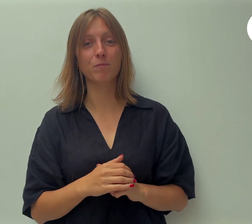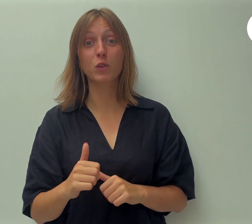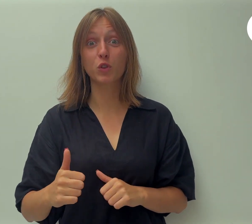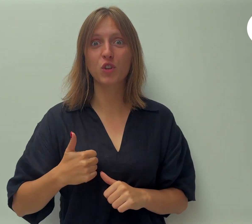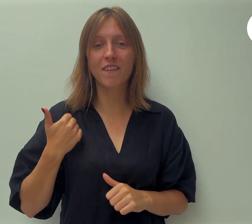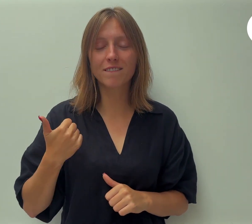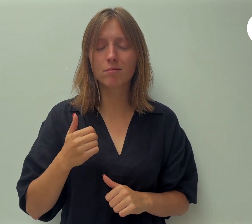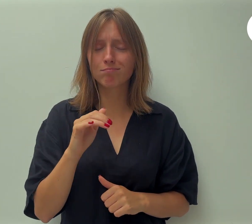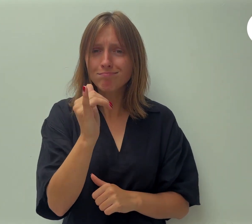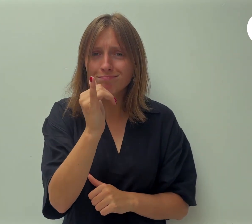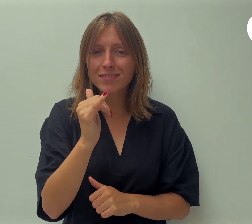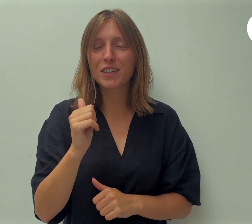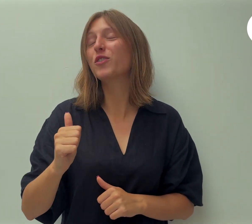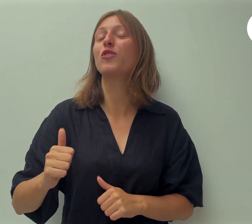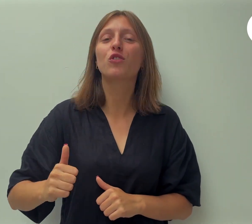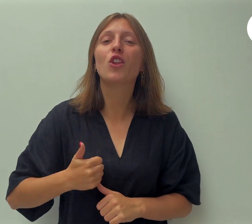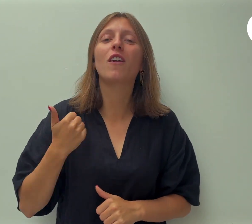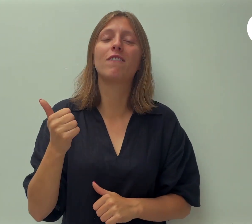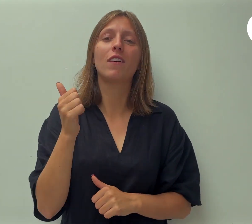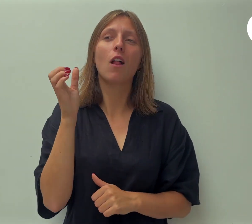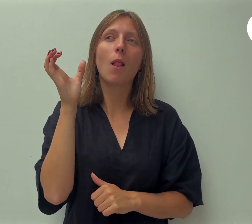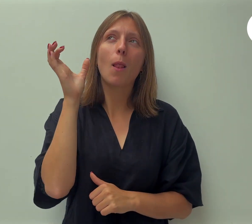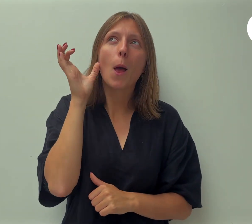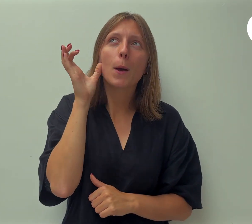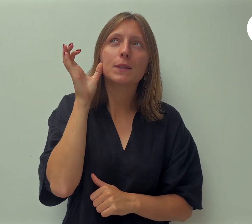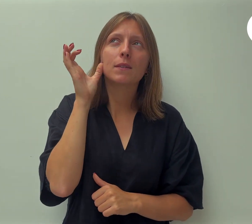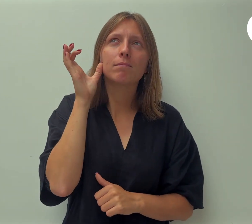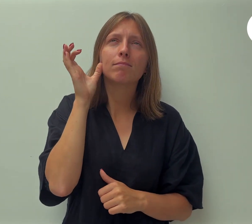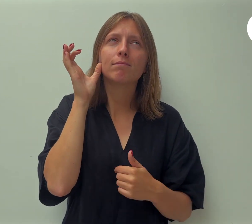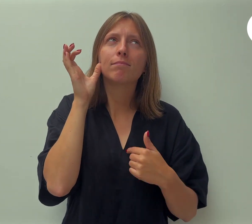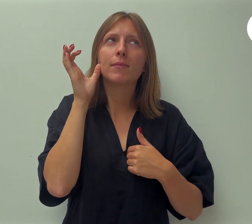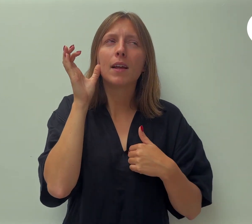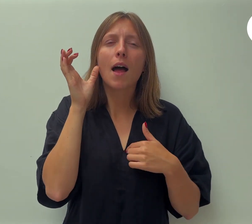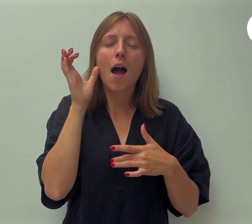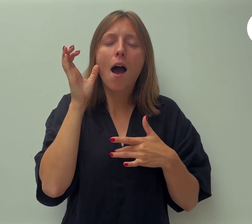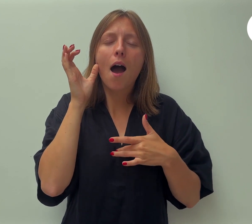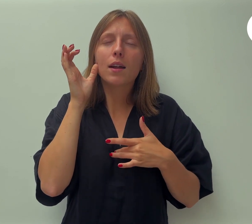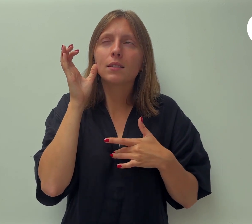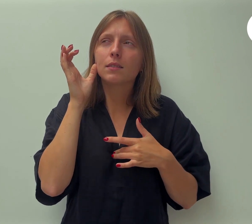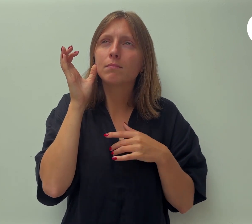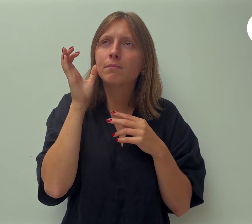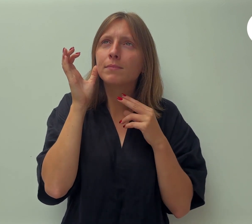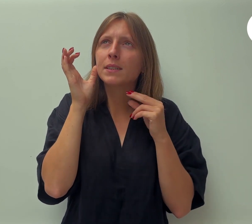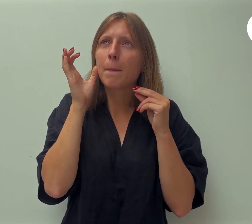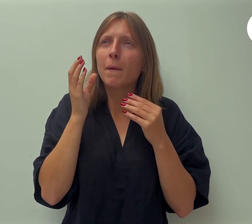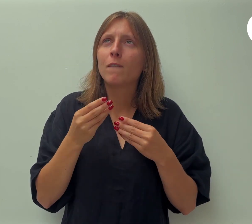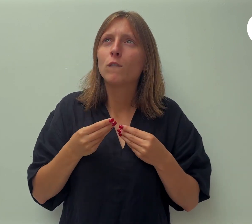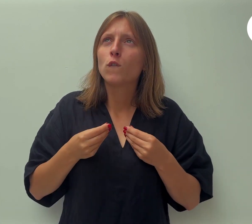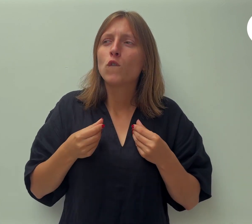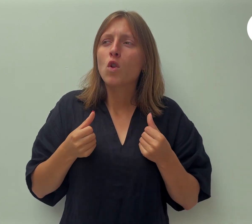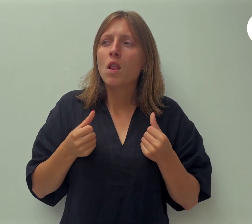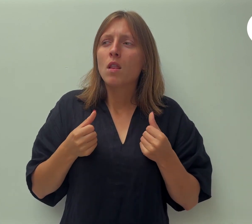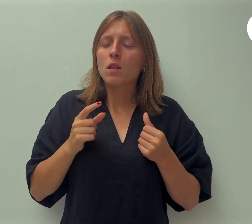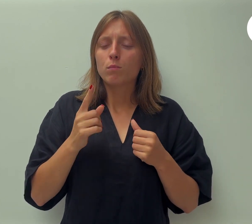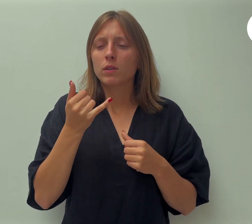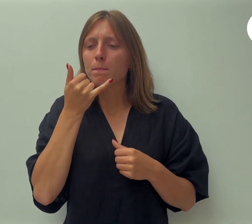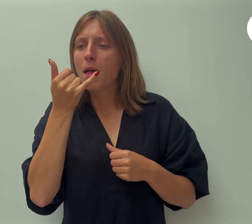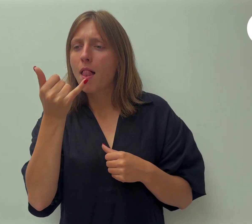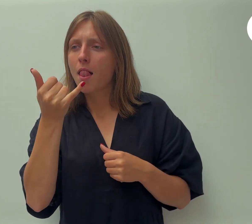Ja, durf te luisteren naar het stemmetje in je hart die vraagt om dat ene kaartje, dat telefoontje, dat